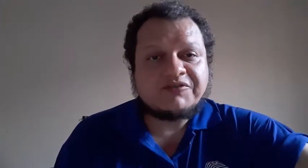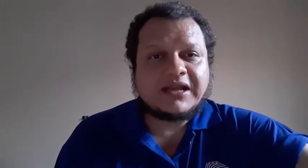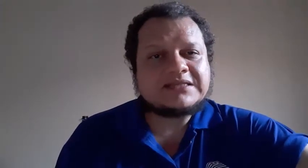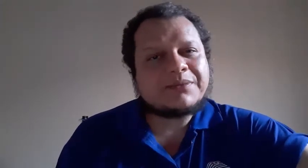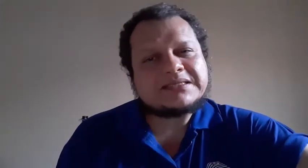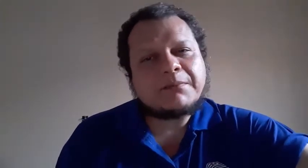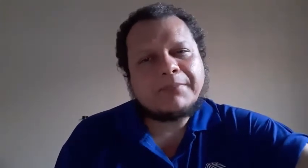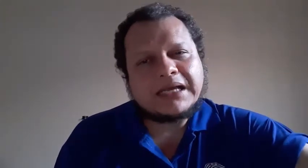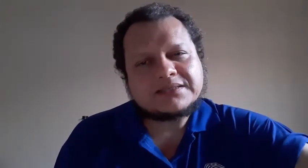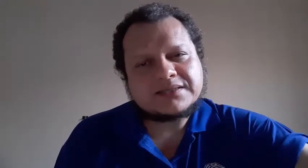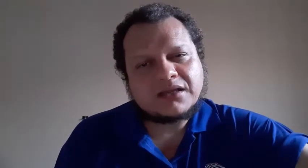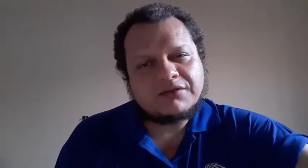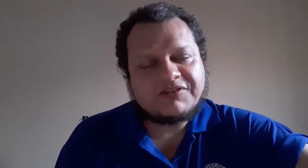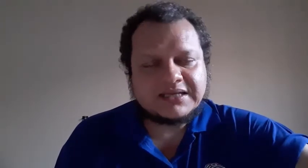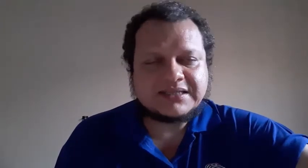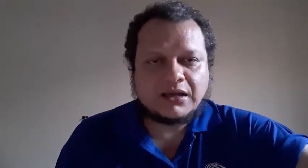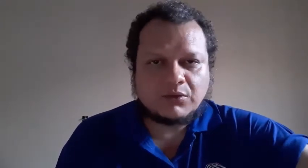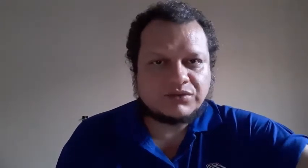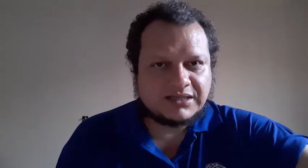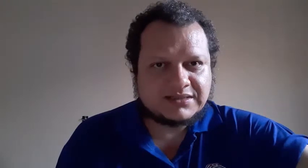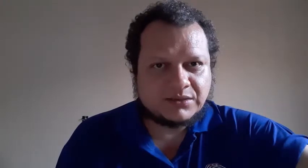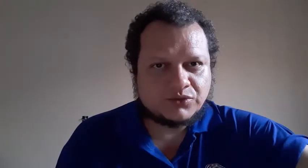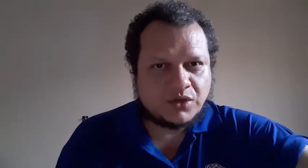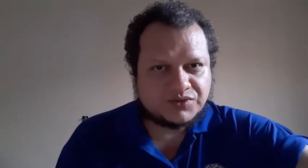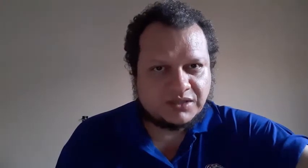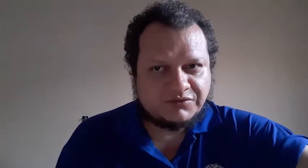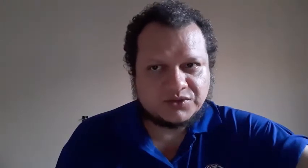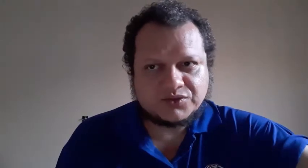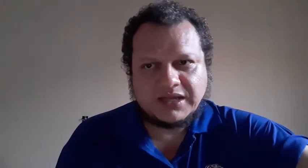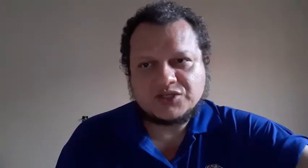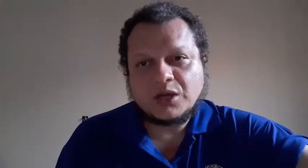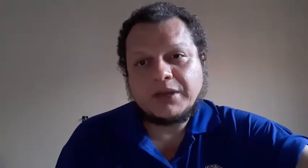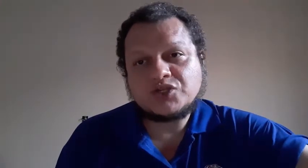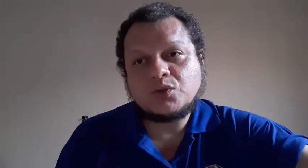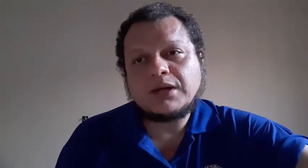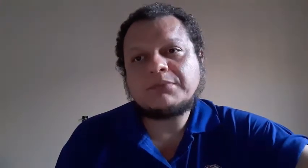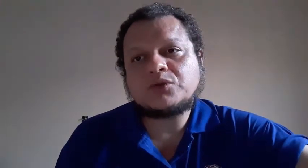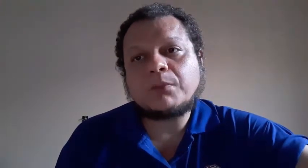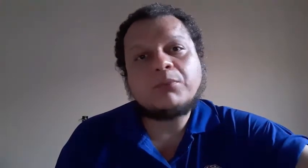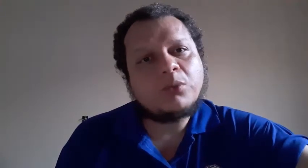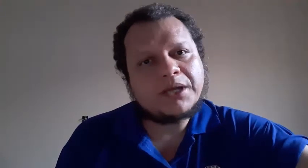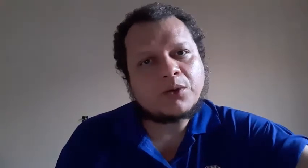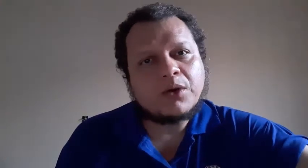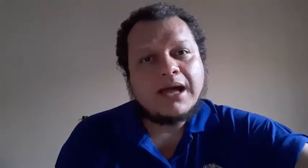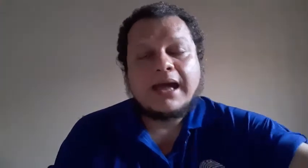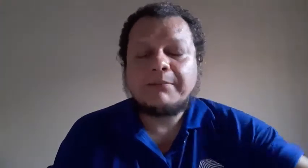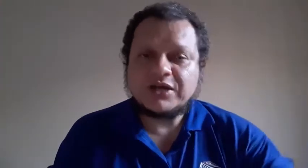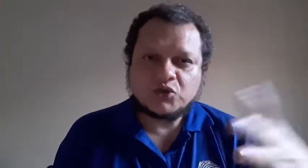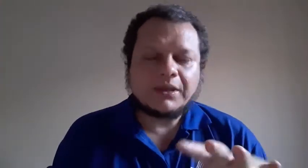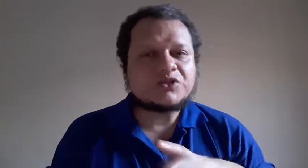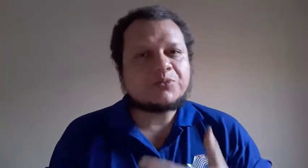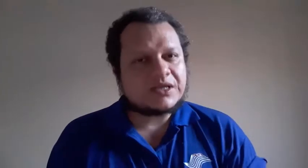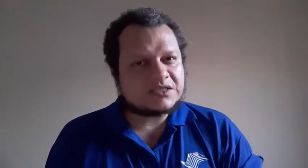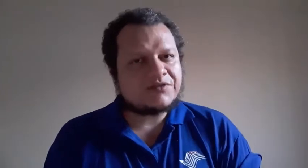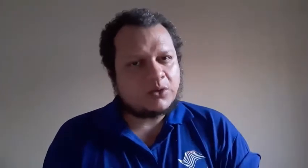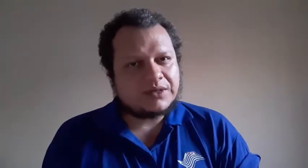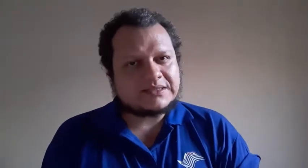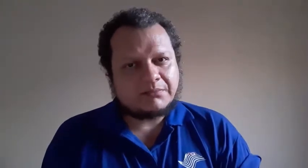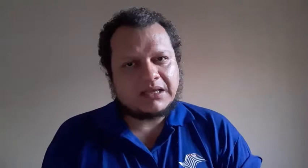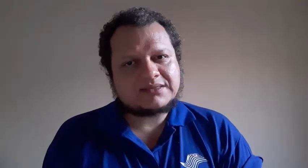referência para as empresas que fazem a contratação do nosso serviço, né? E geralmente no âmbito público, é mais ou menos por esses valores também que se